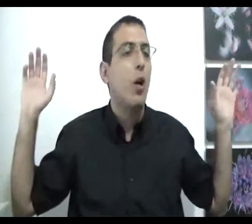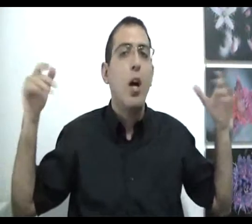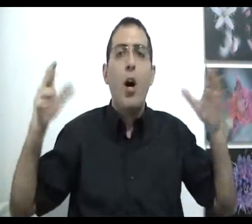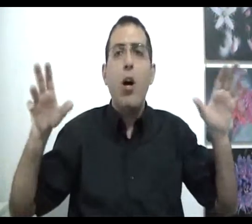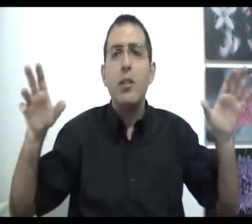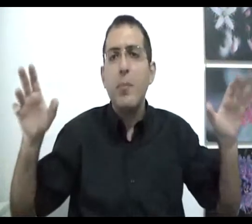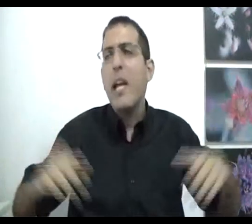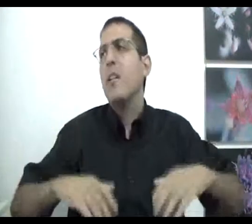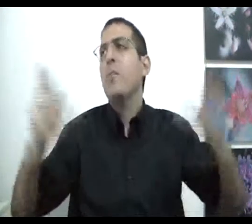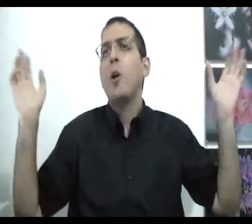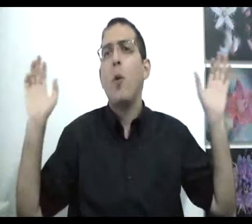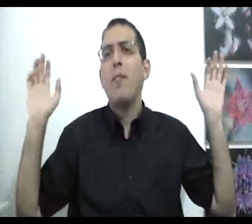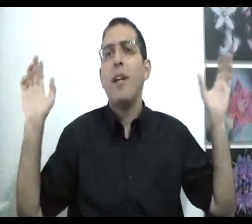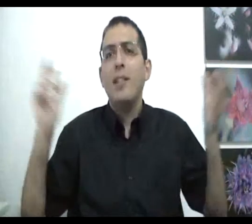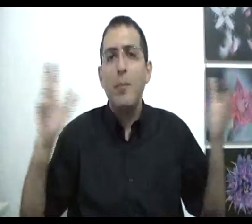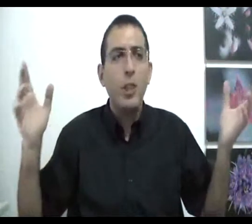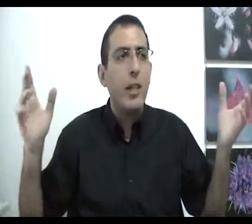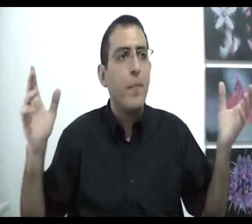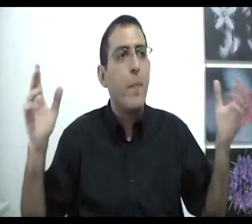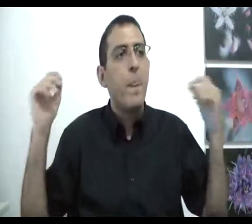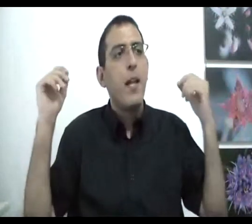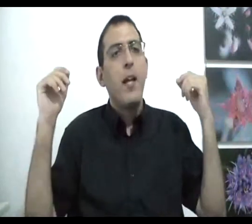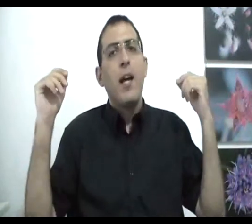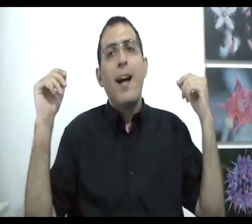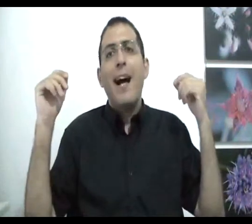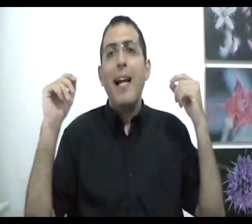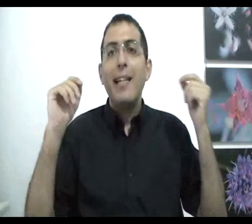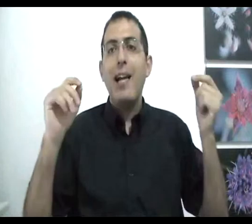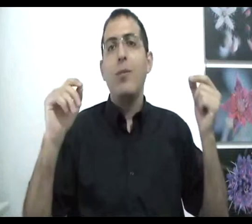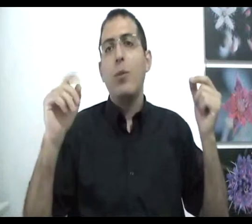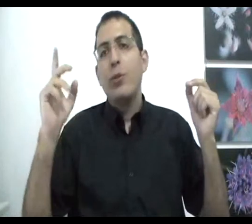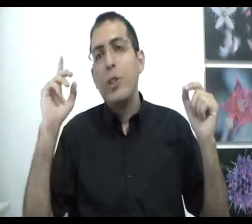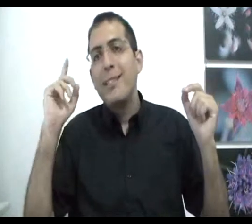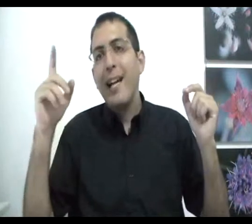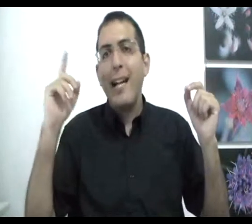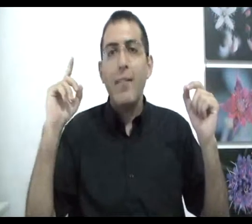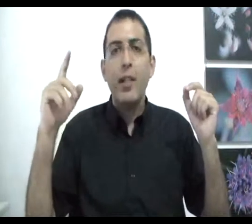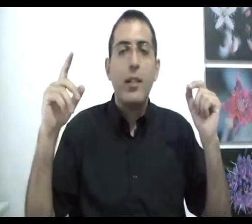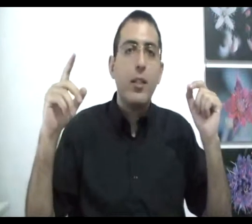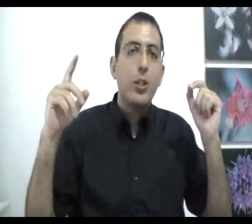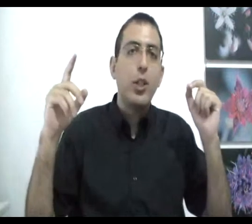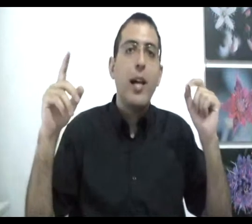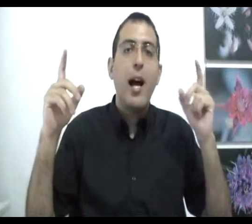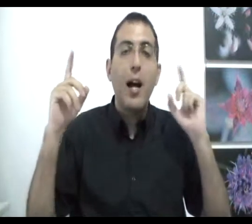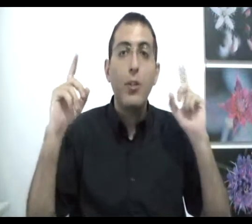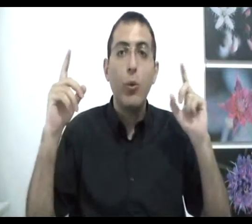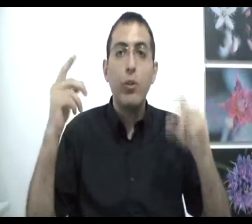או תדמיין מקום לבן זה לא משנה העניין הוא שצריך להבין שהאחדות,